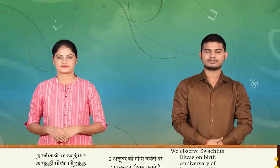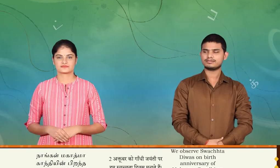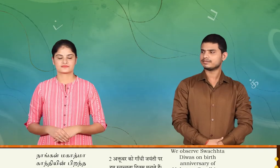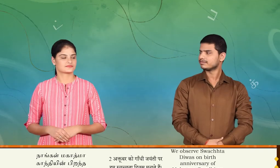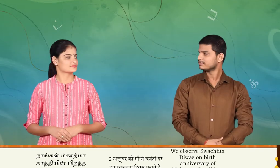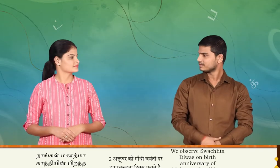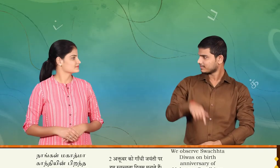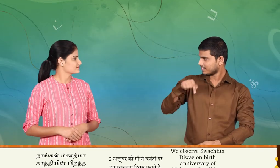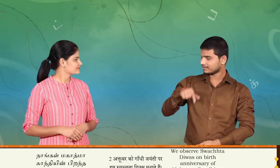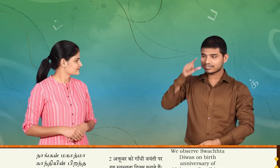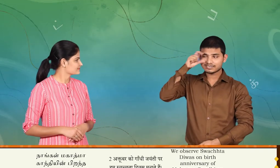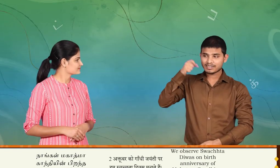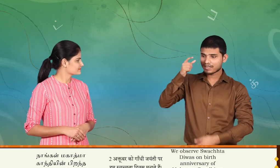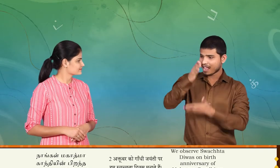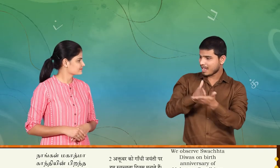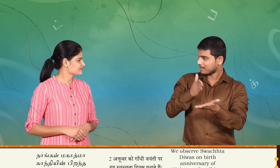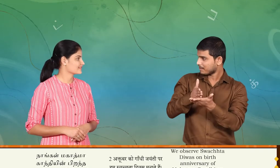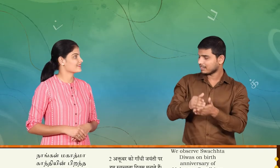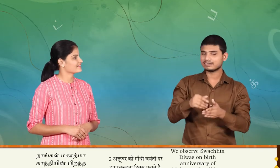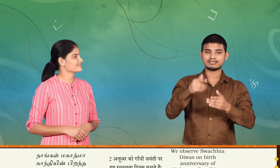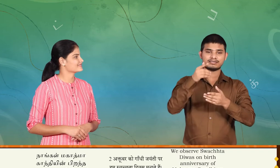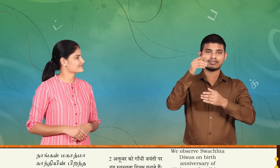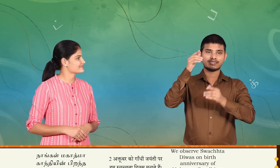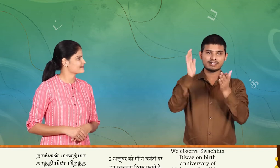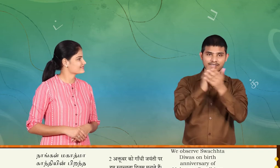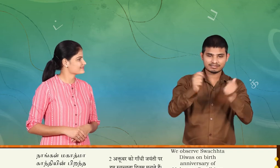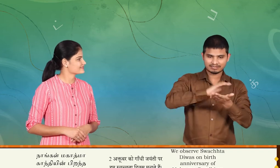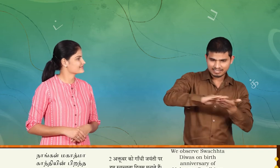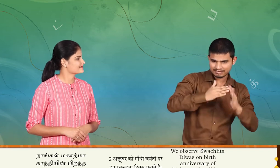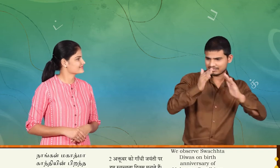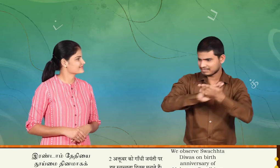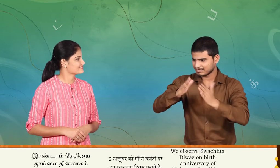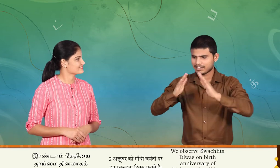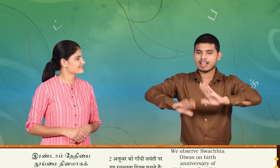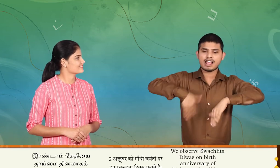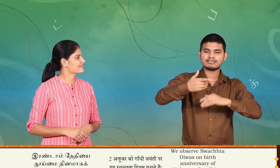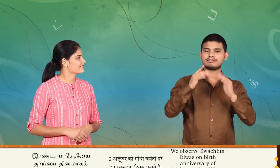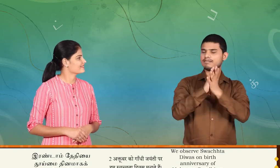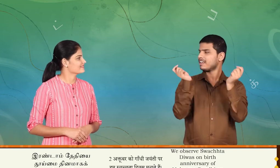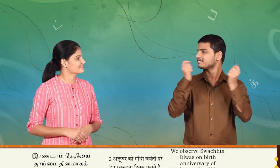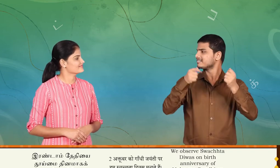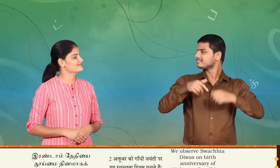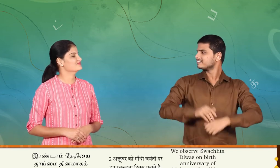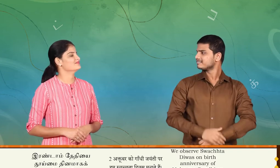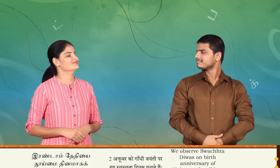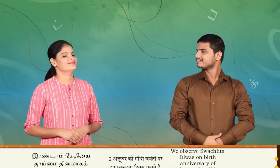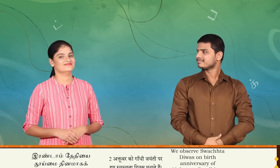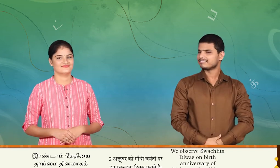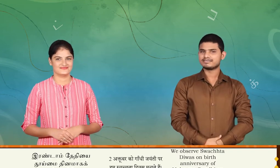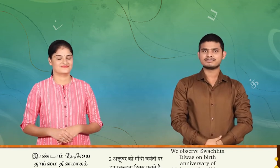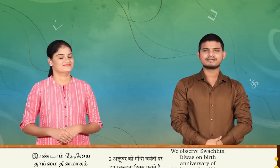நாங்கள் மகாத்மாகாந்தியின் பிரண்τα நாலான அக்டோபர் இரண்டாம் தேதியை தூயமை தினமாக கடைபிடிக்கிறோம்